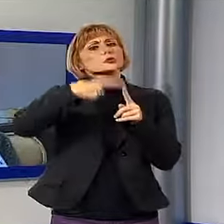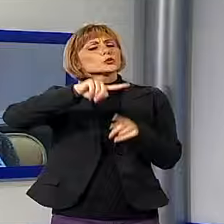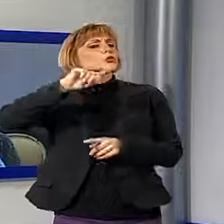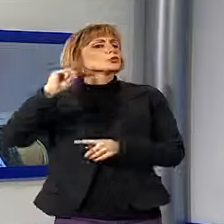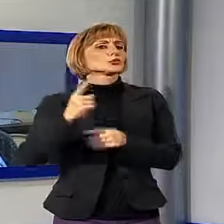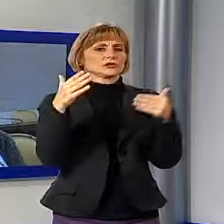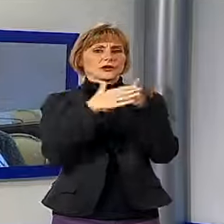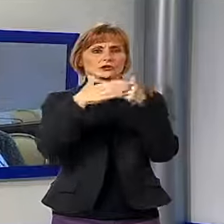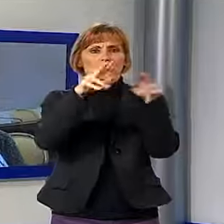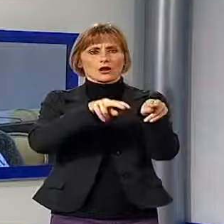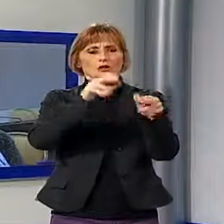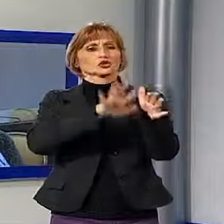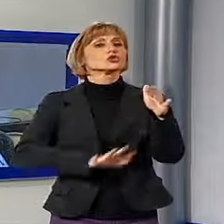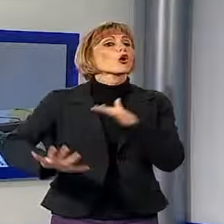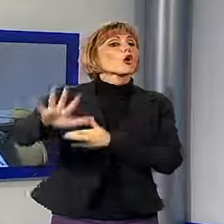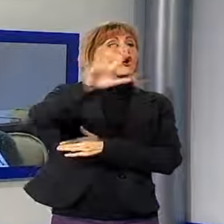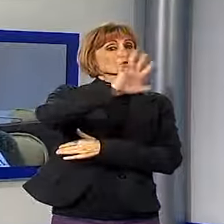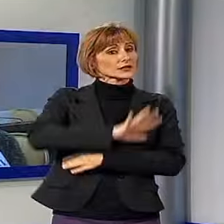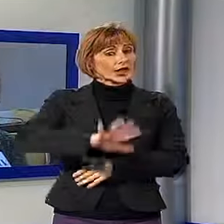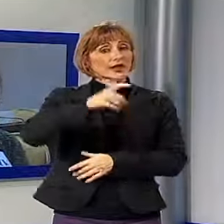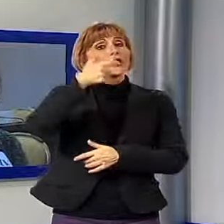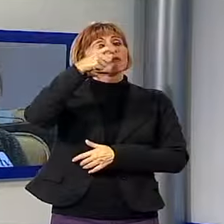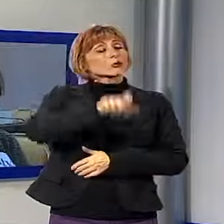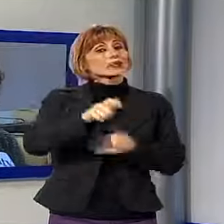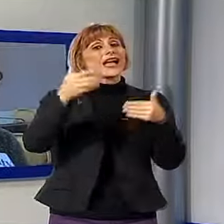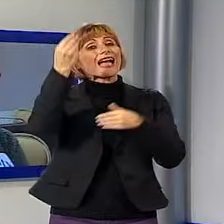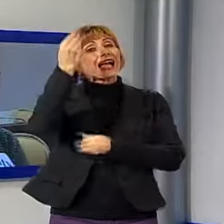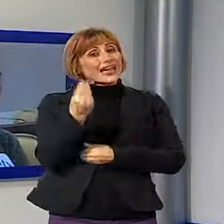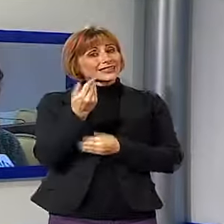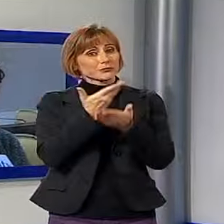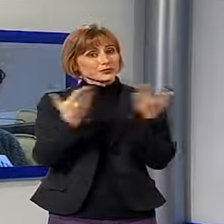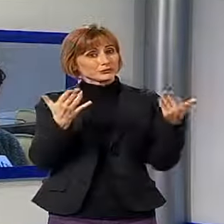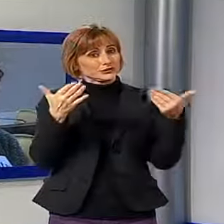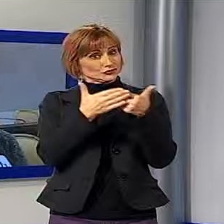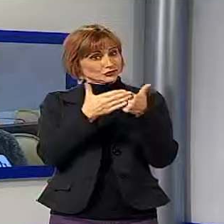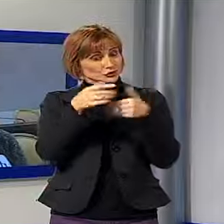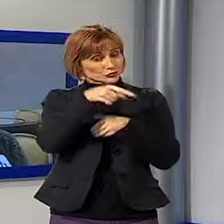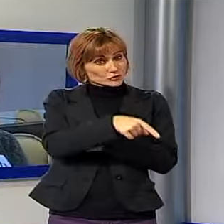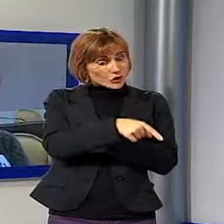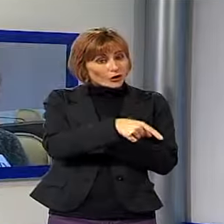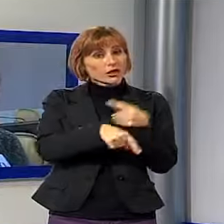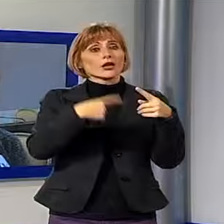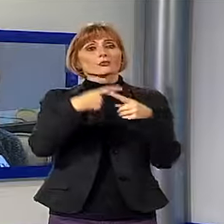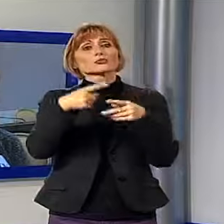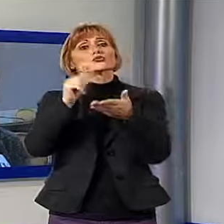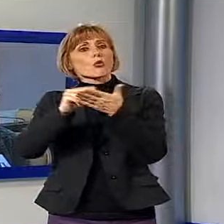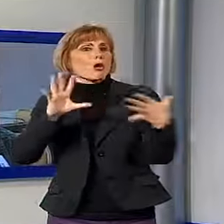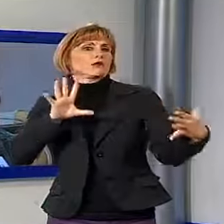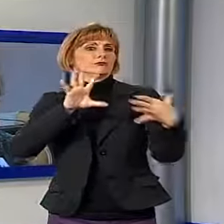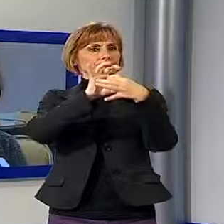perché connette la scuola con le istituzioni che in qualche maniera stimolano e regolamentano